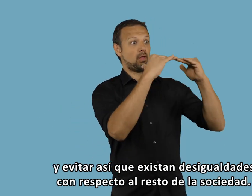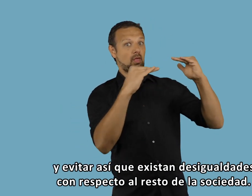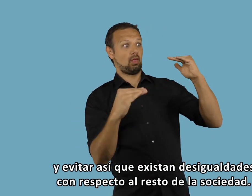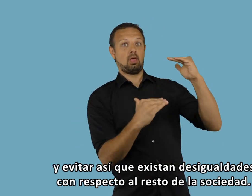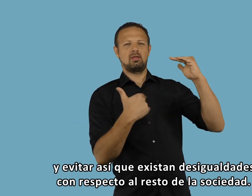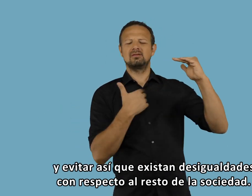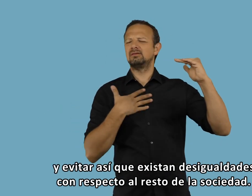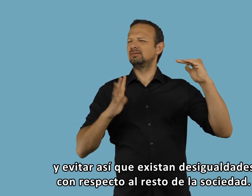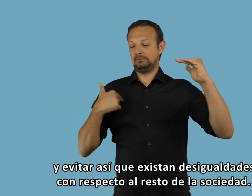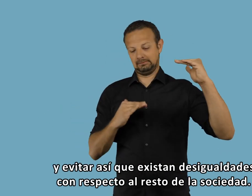resto de la sociedad.